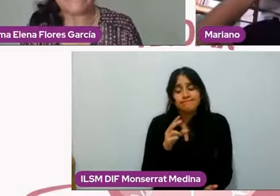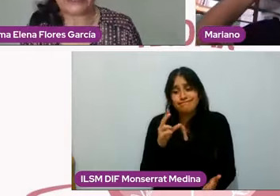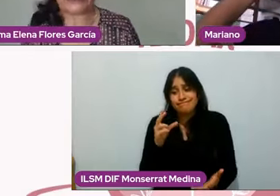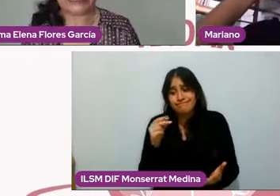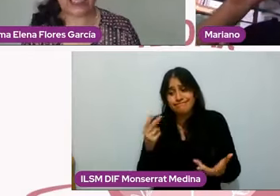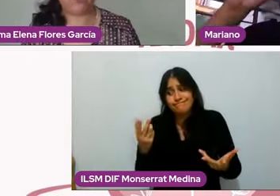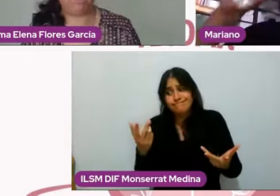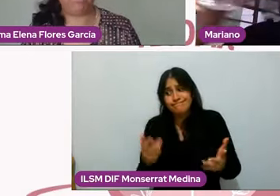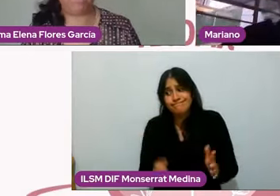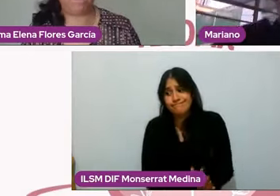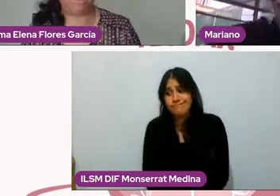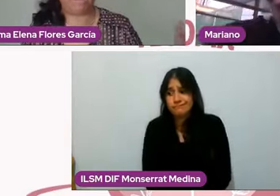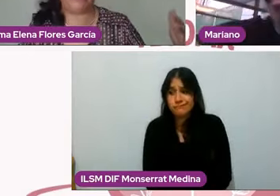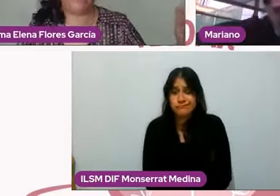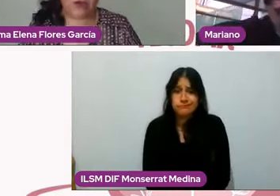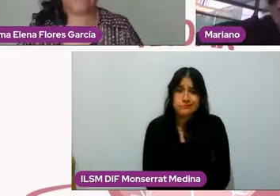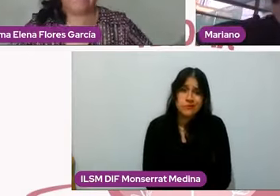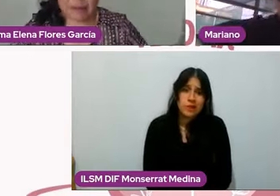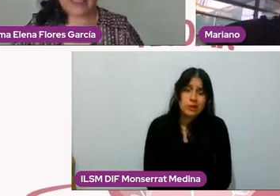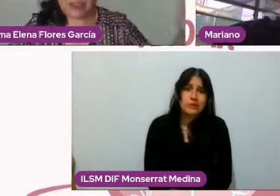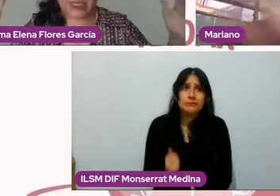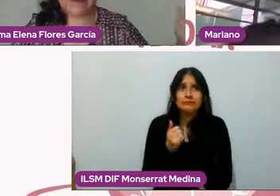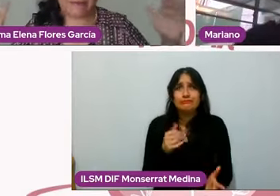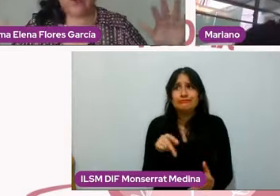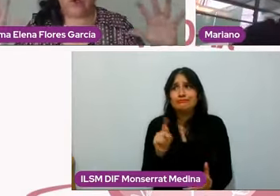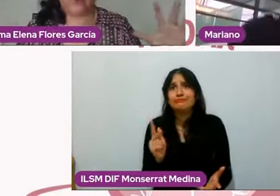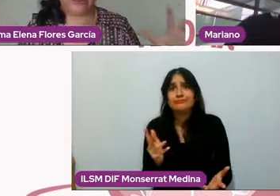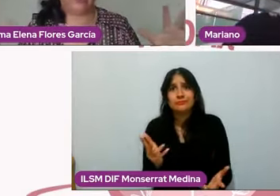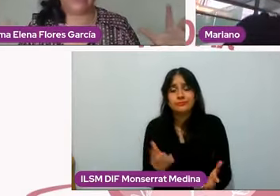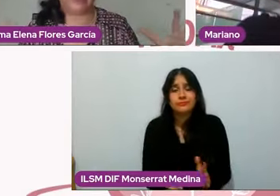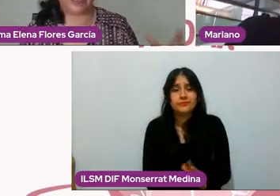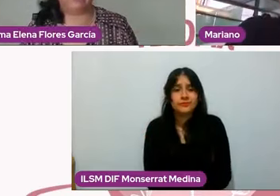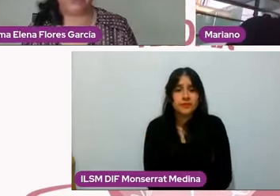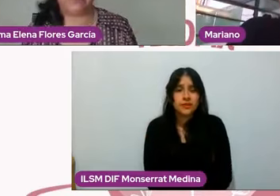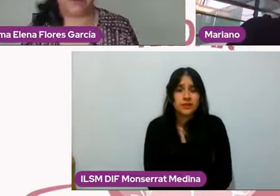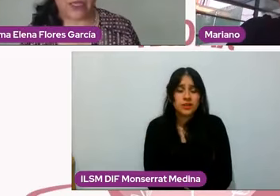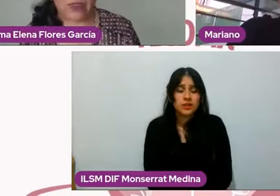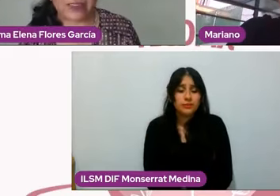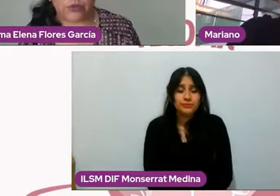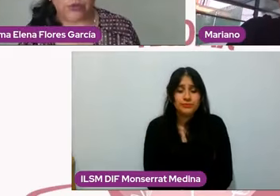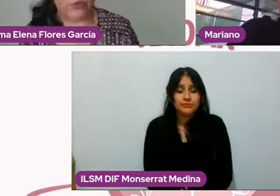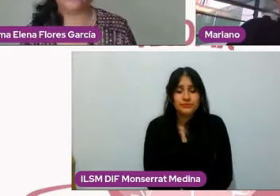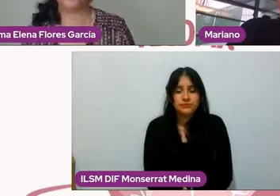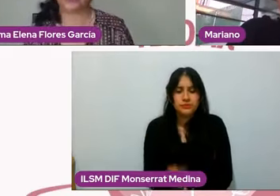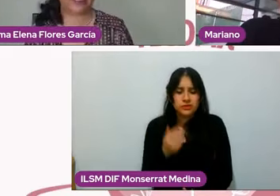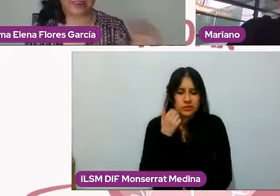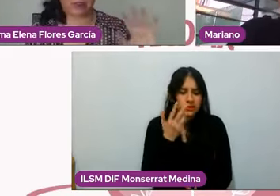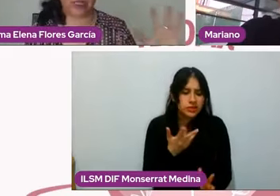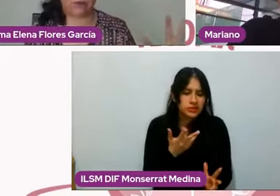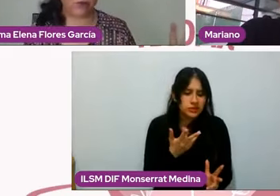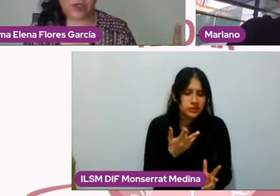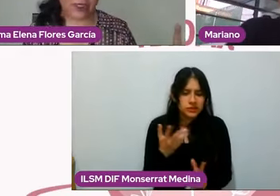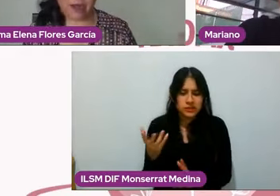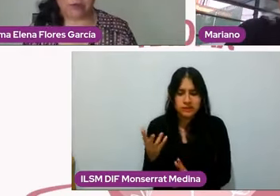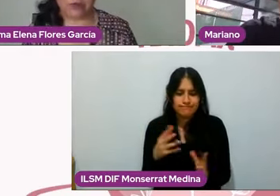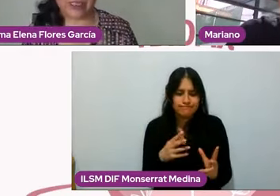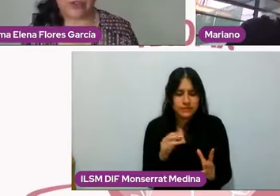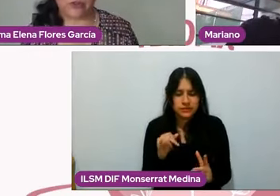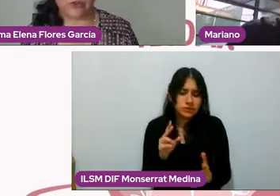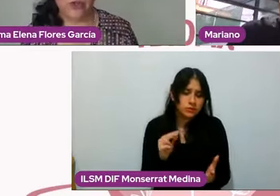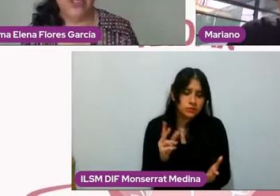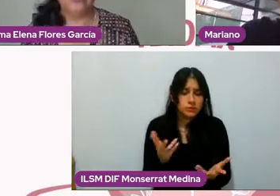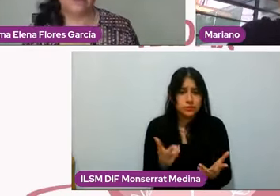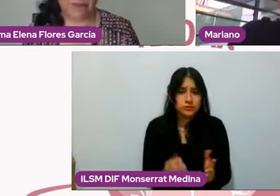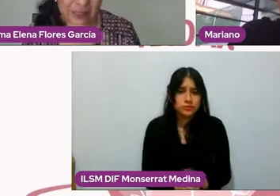estar, pero bueno, o sea, no quiero invalidar, pues, porque hay un estatus quo social que sí lo tenemos muy claro,